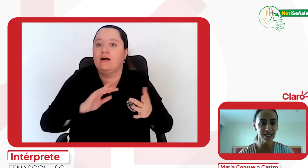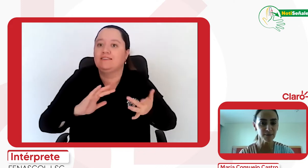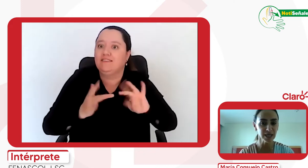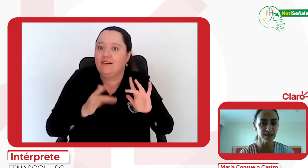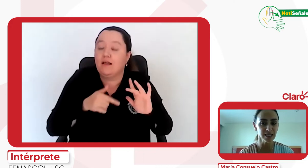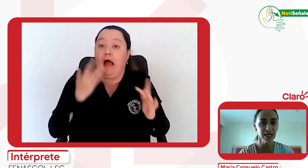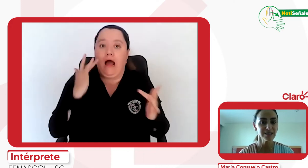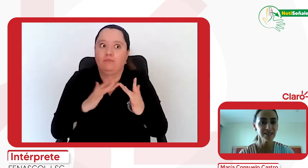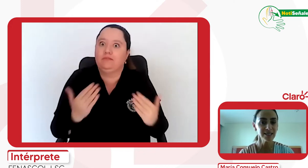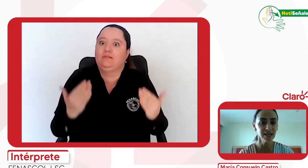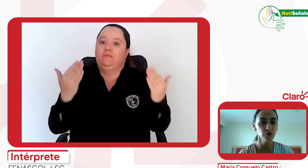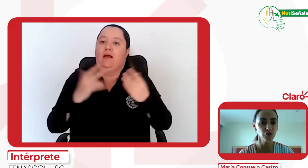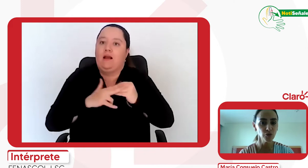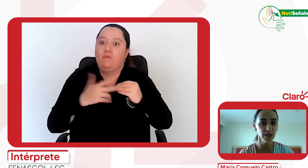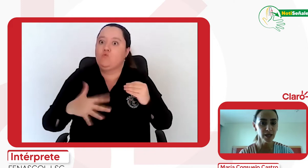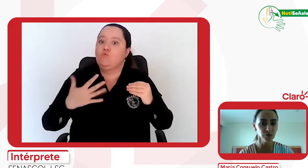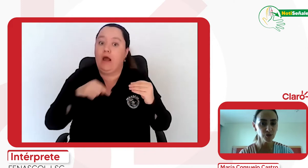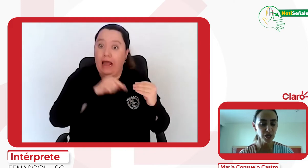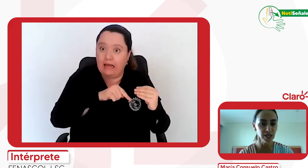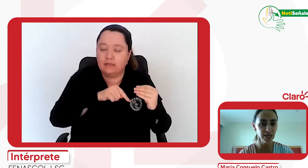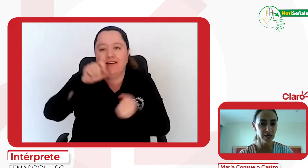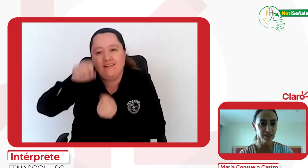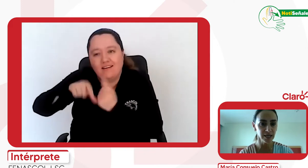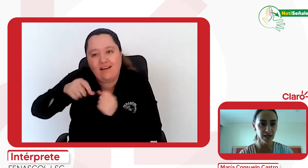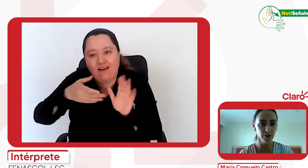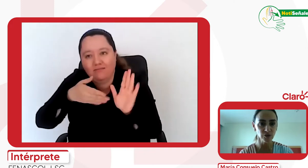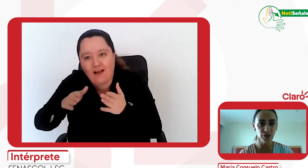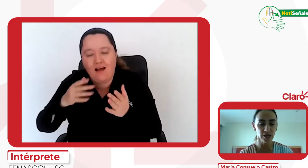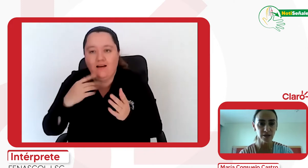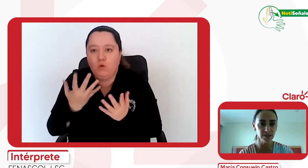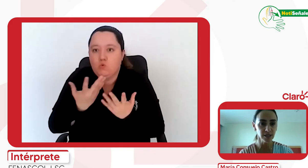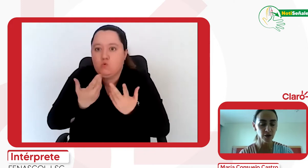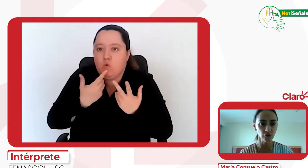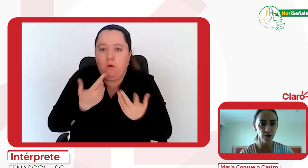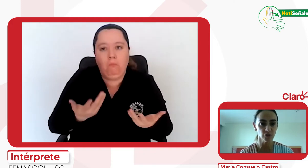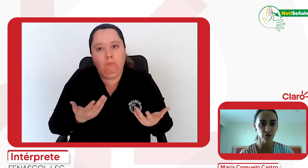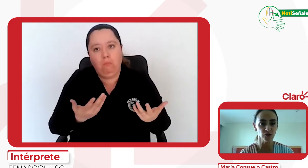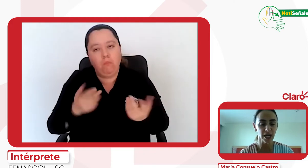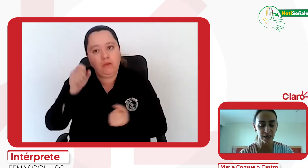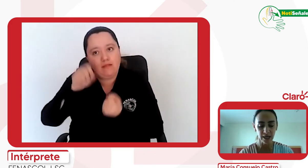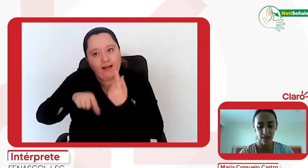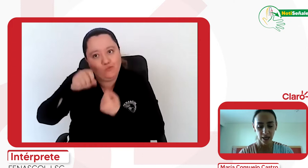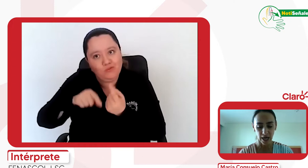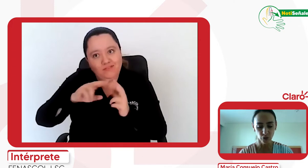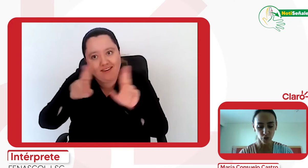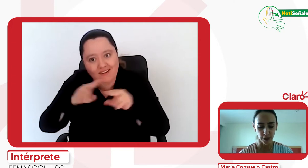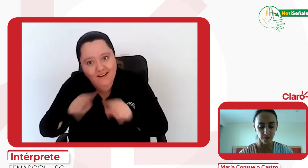herramienta sin que le consuma datos exagerados, sin que le consuma los datos al usuario,